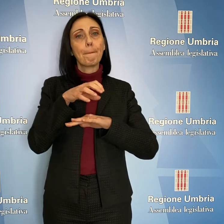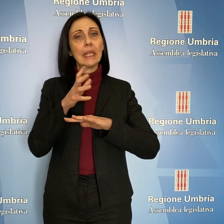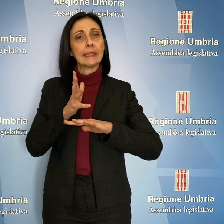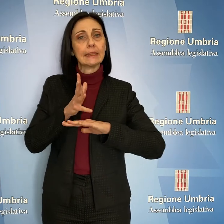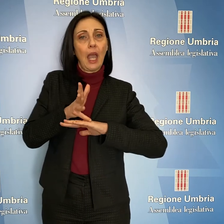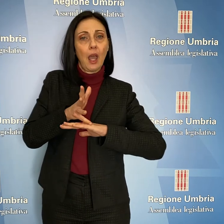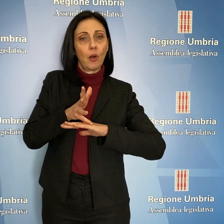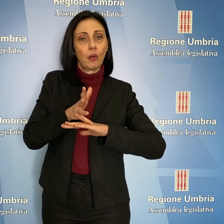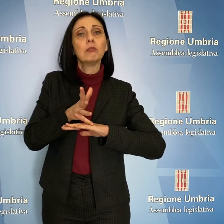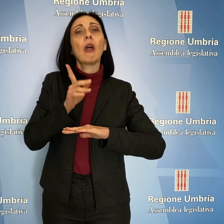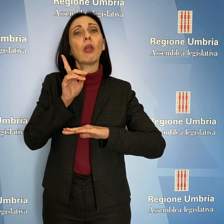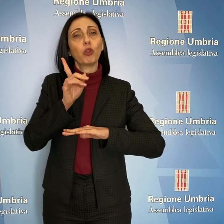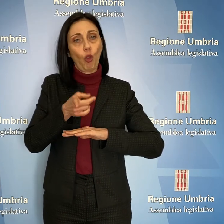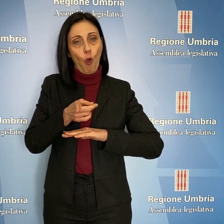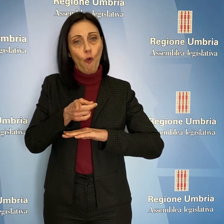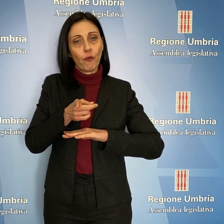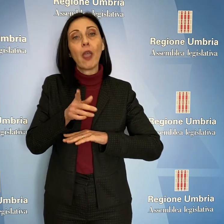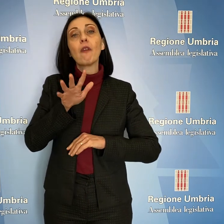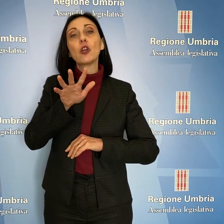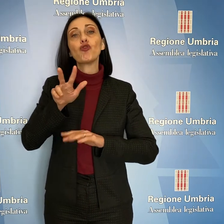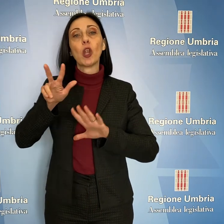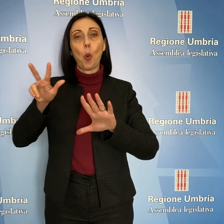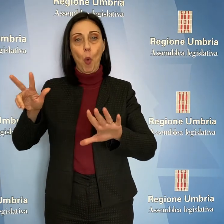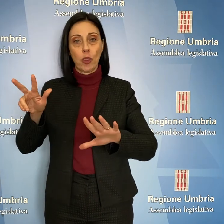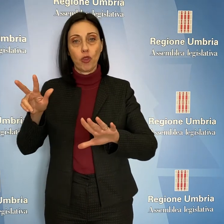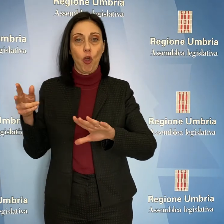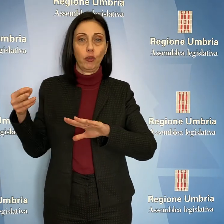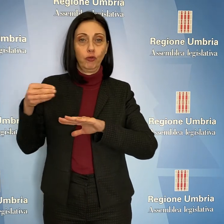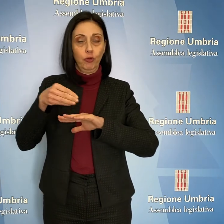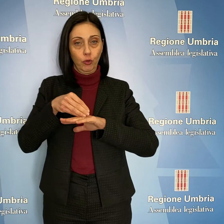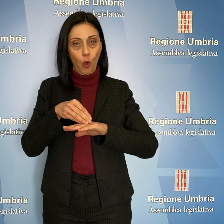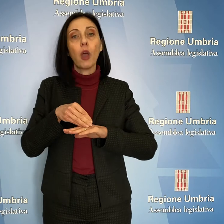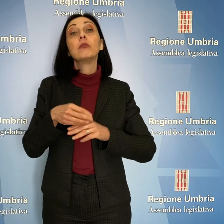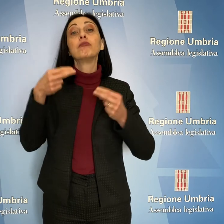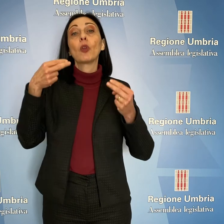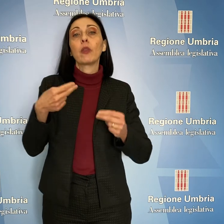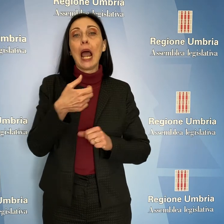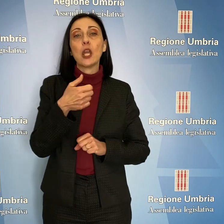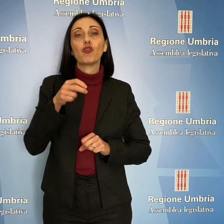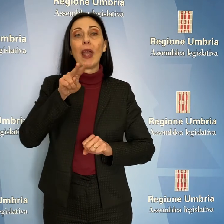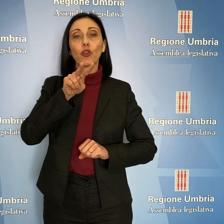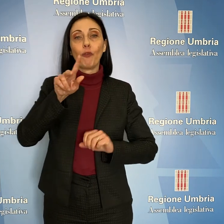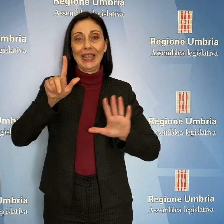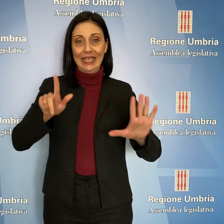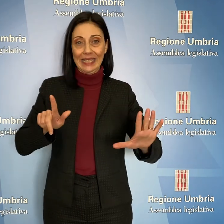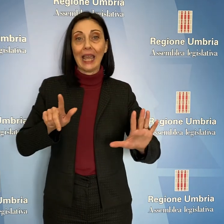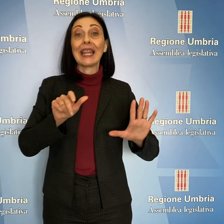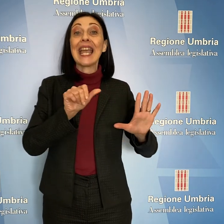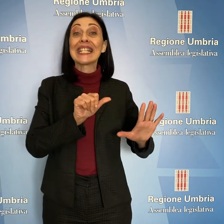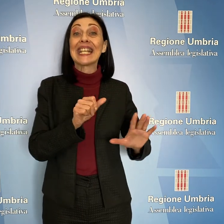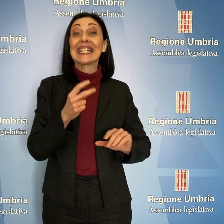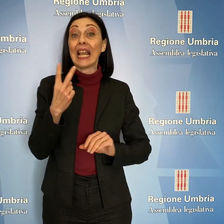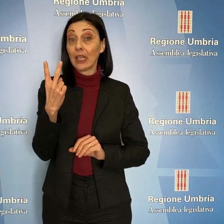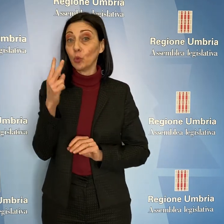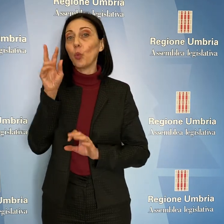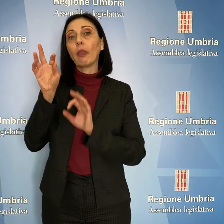Ministero ne dovevano essere aggiunte 58 per un totale di 127, più 62 terapie semi-intensive,